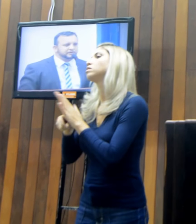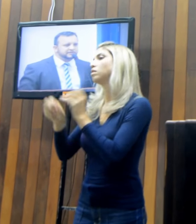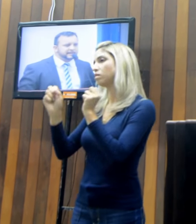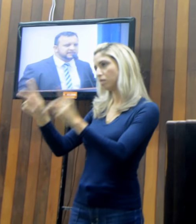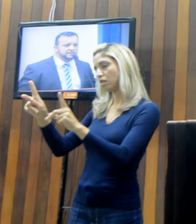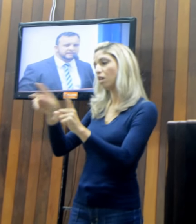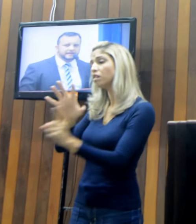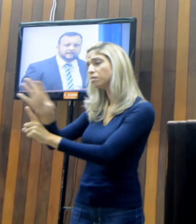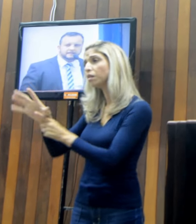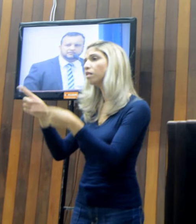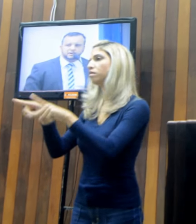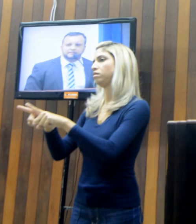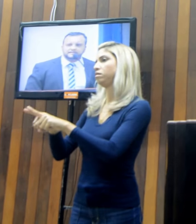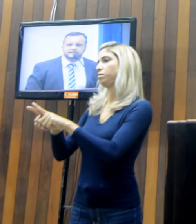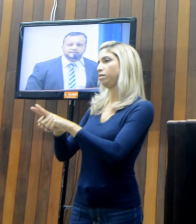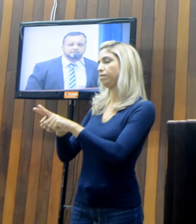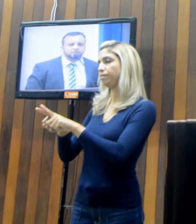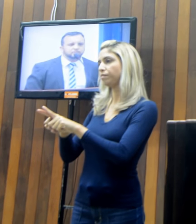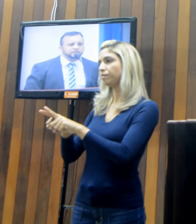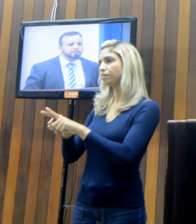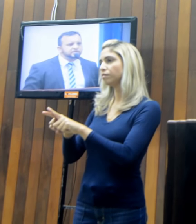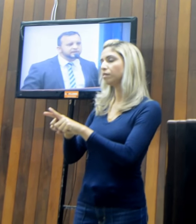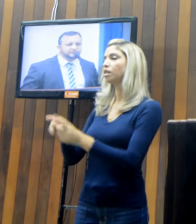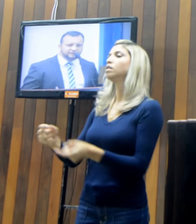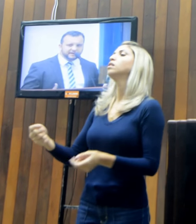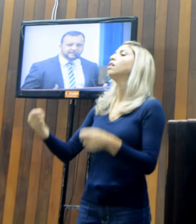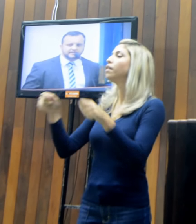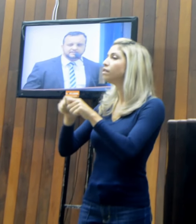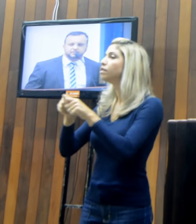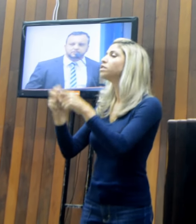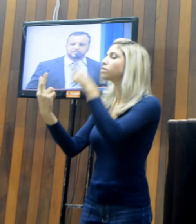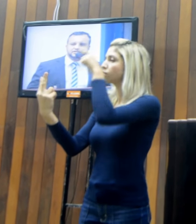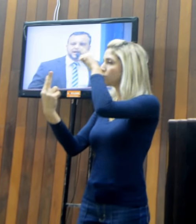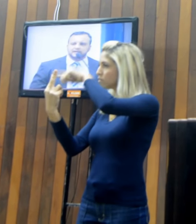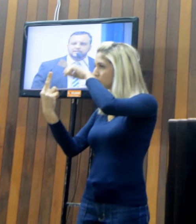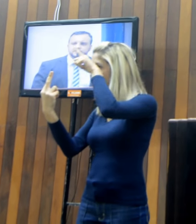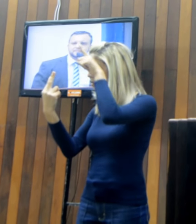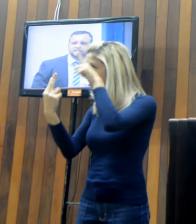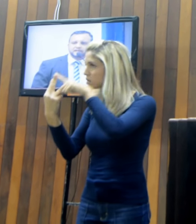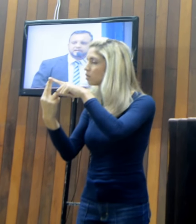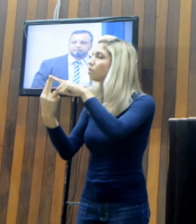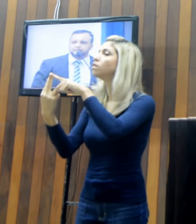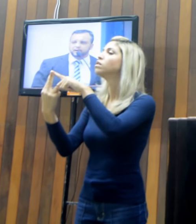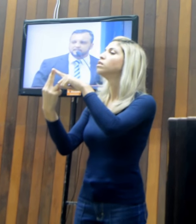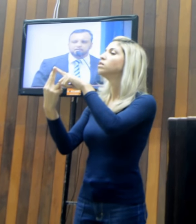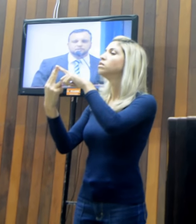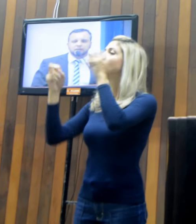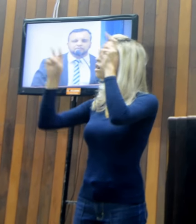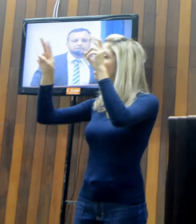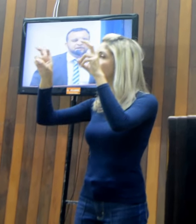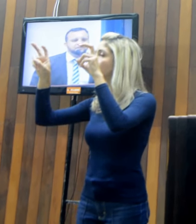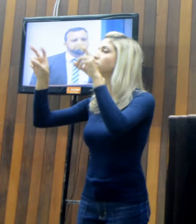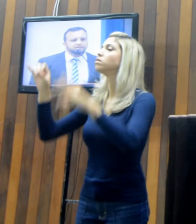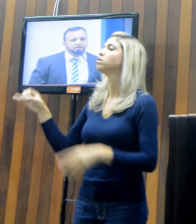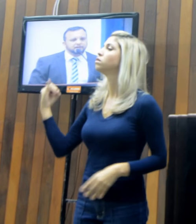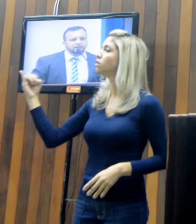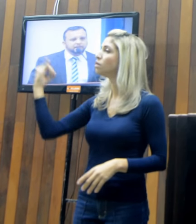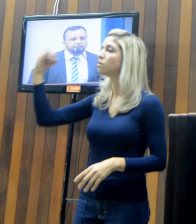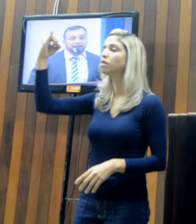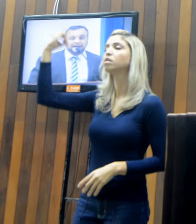nesse processo. Então, senhor presidente, são duas feridas, são duas chagas da população de Cabo Frio,